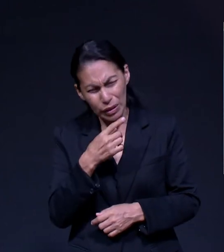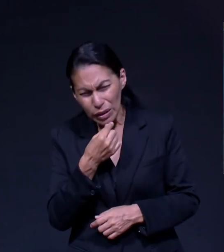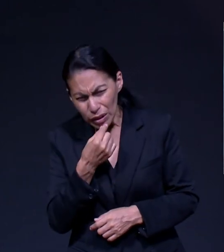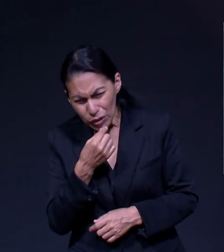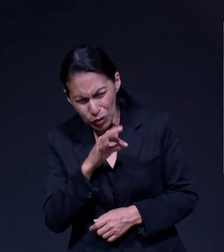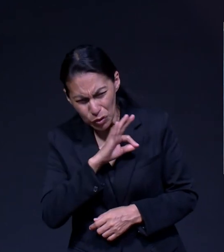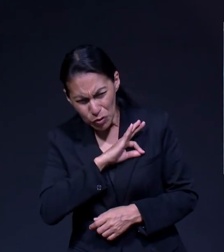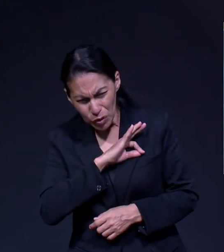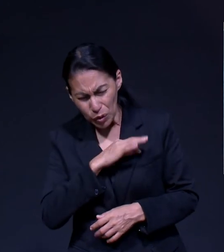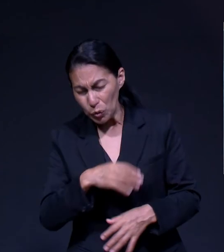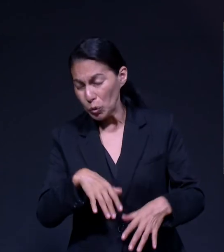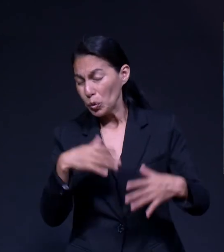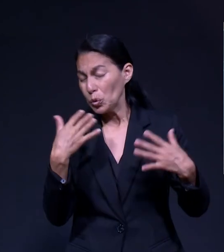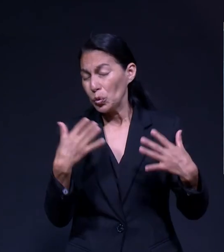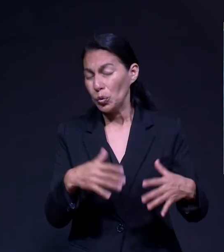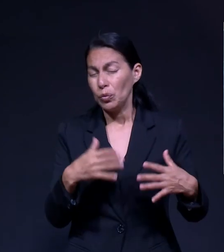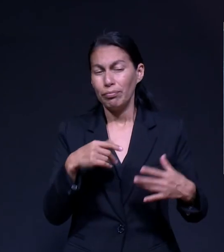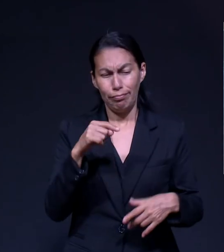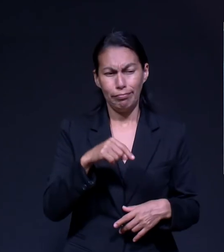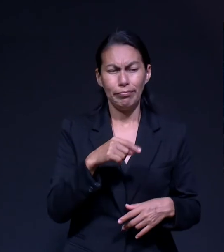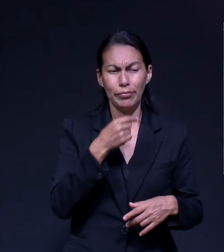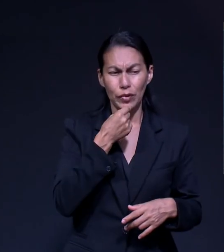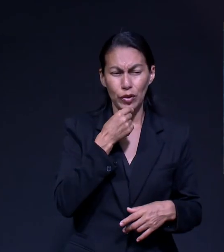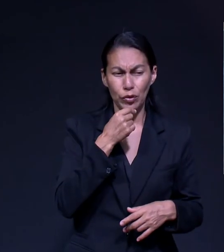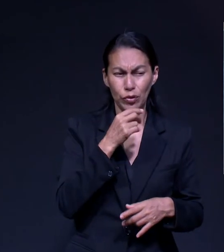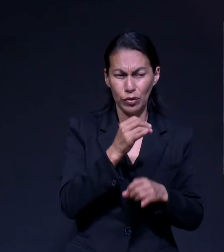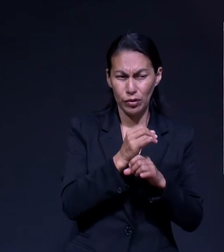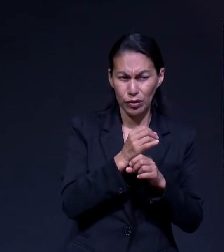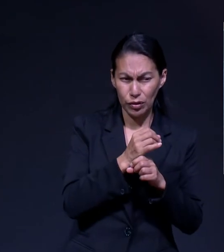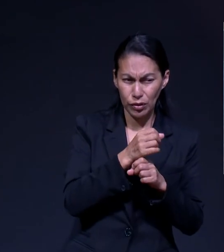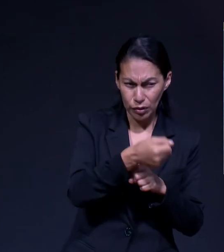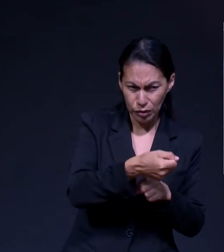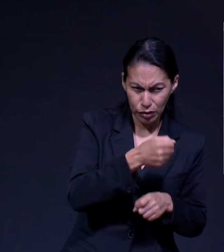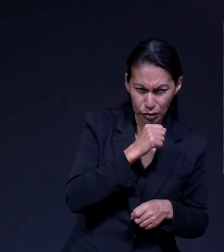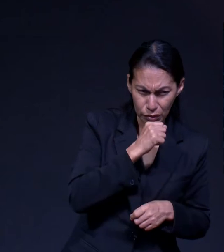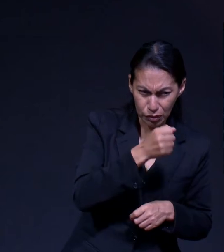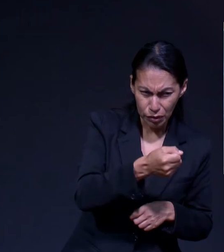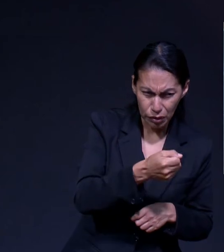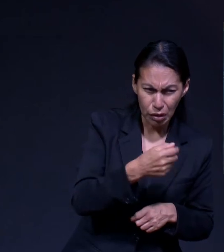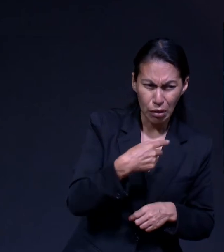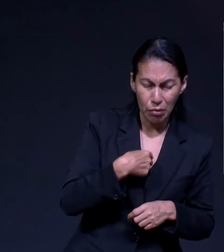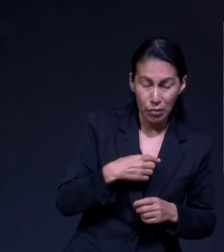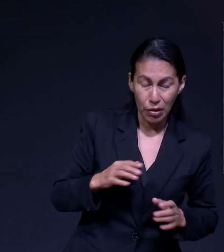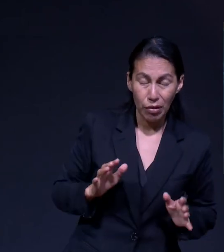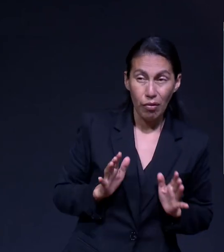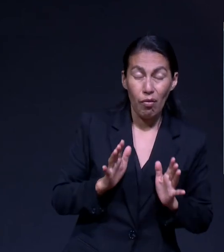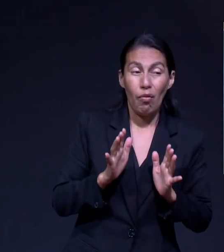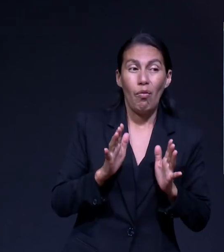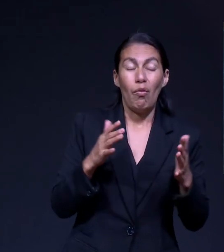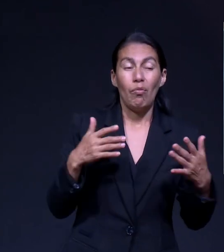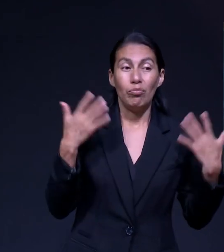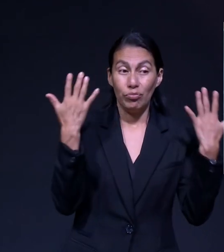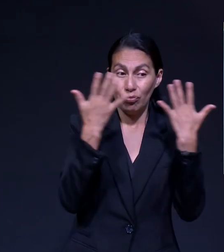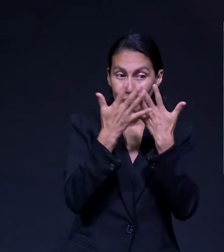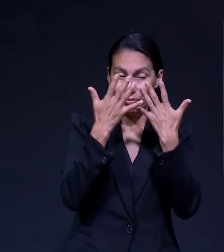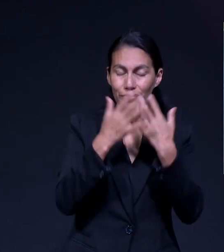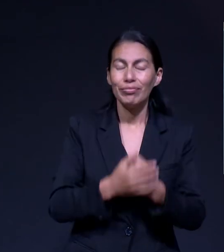Hemos tenido Acá Entrevistas Con niños Y fueron De las Que más Me ha Impresionado Cuéntanos De tu